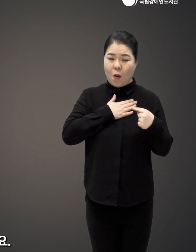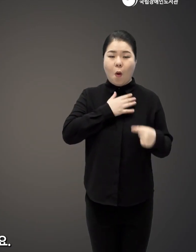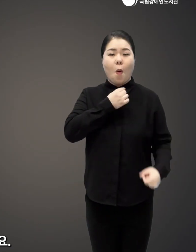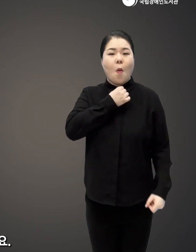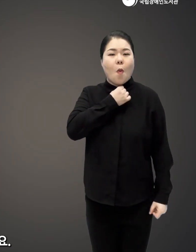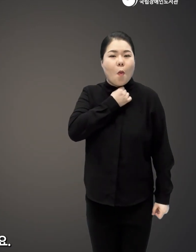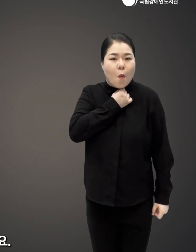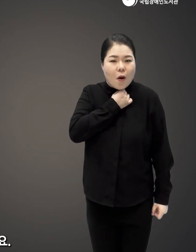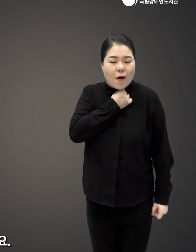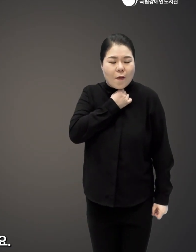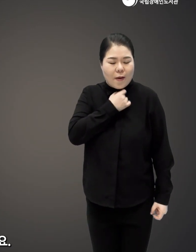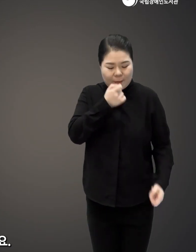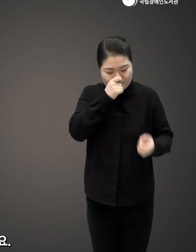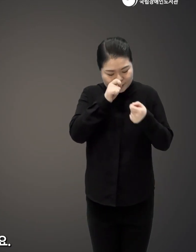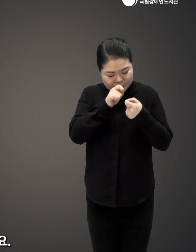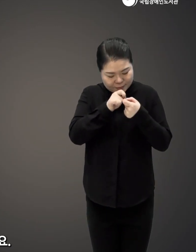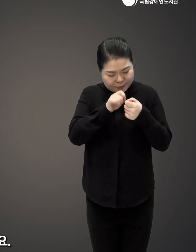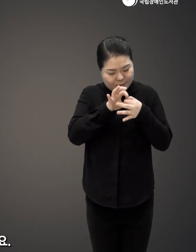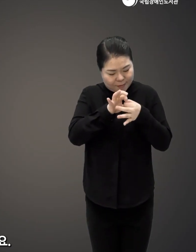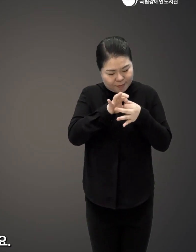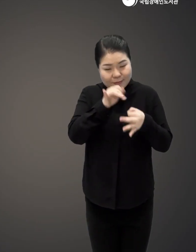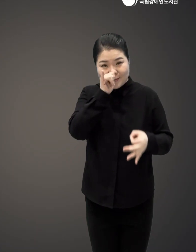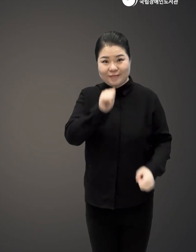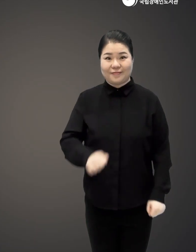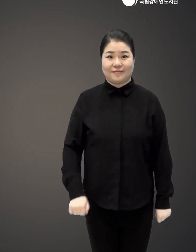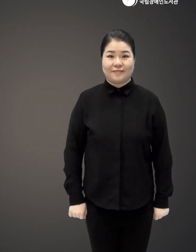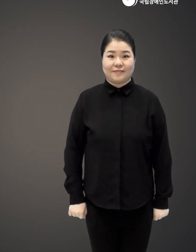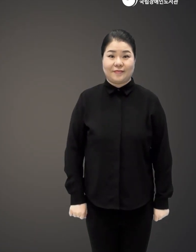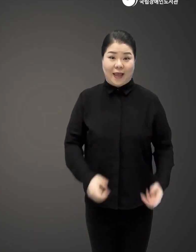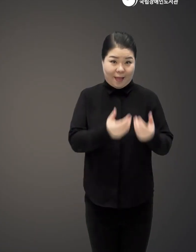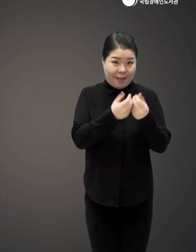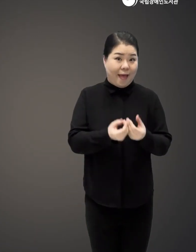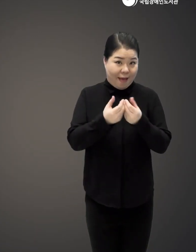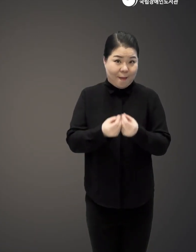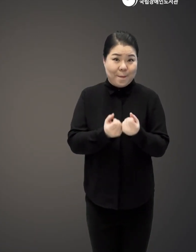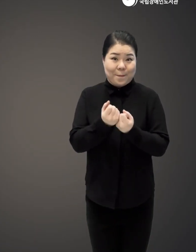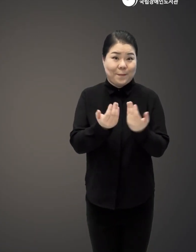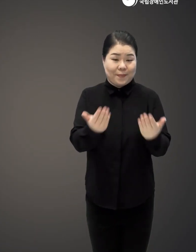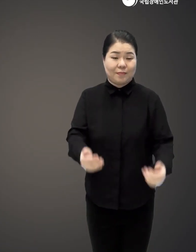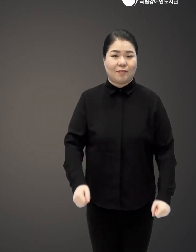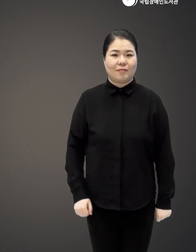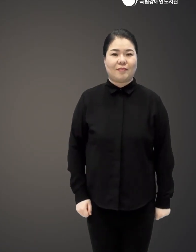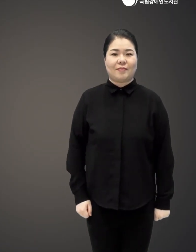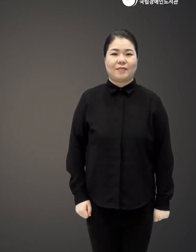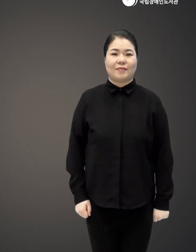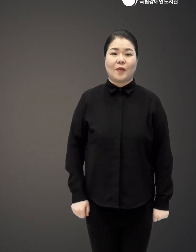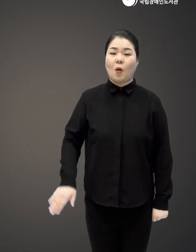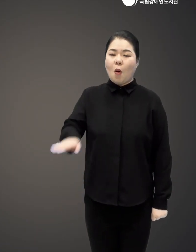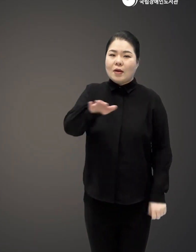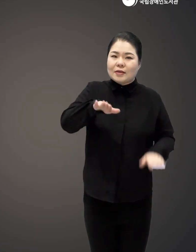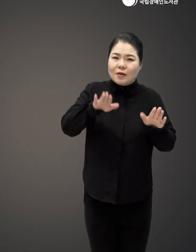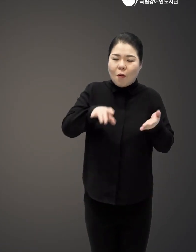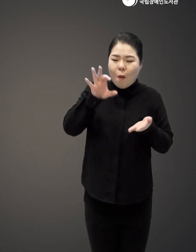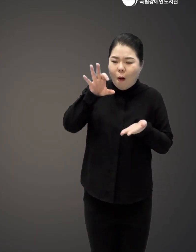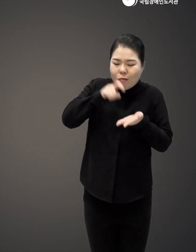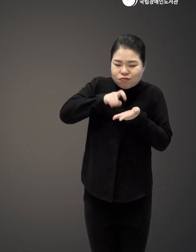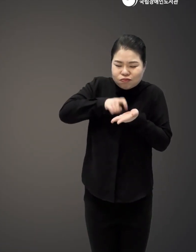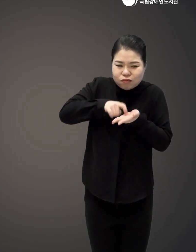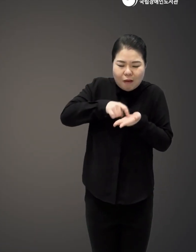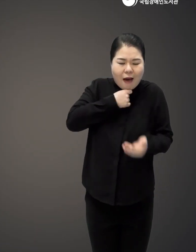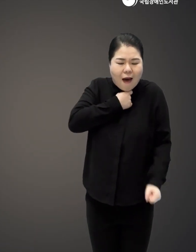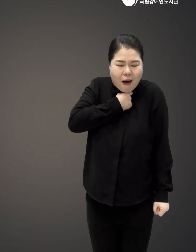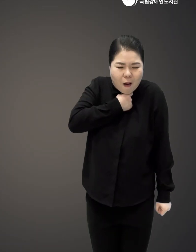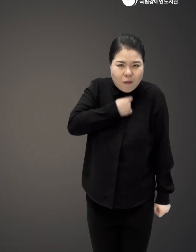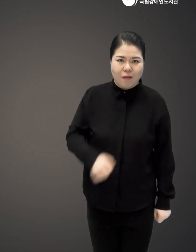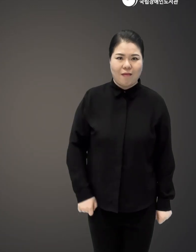욕구와 굉장히 밀접한 관련이 있어요 제가 예를 하나 들어볼게요 여러분들이 지금 화장실이 너무 가고